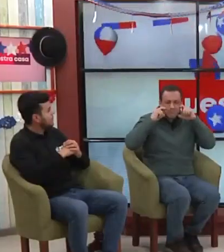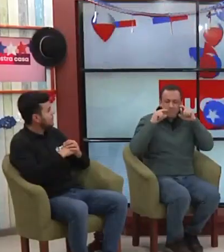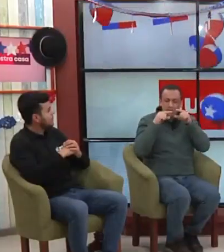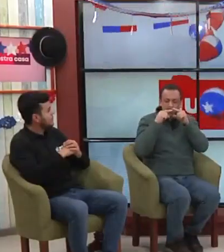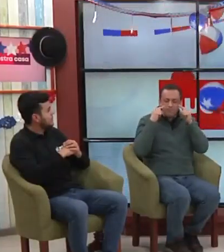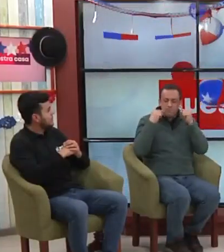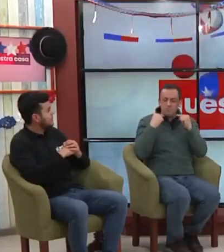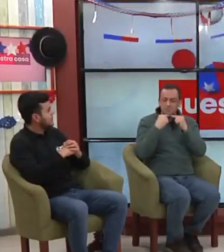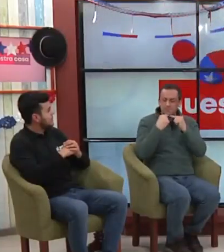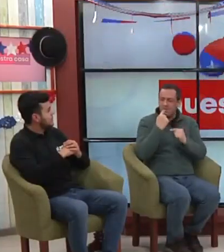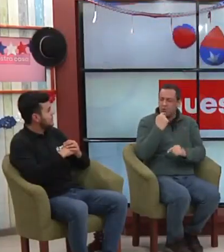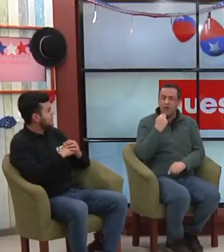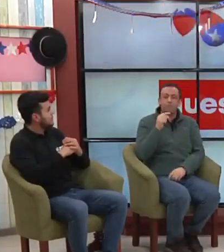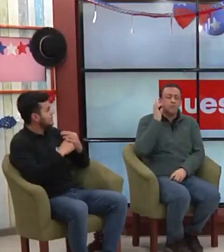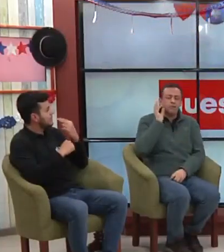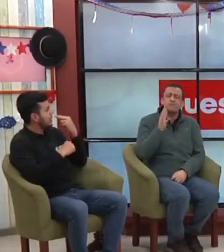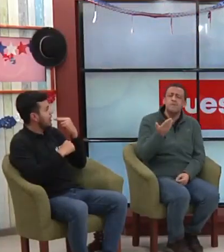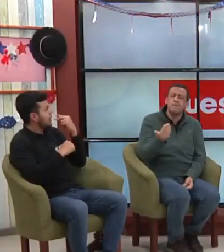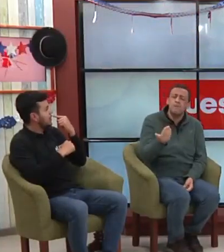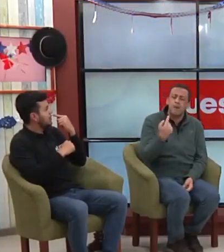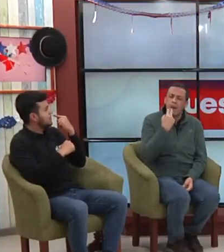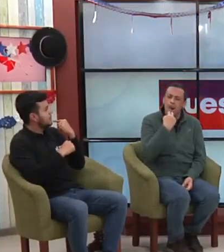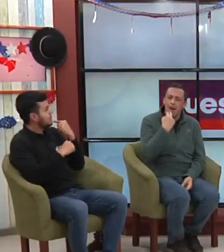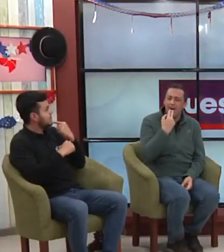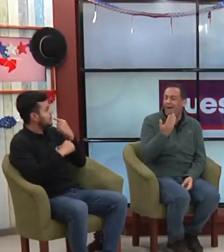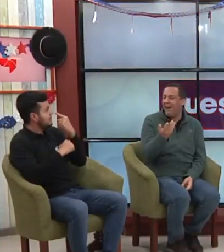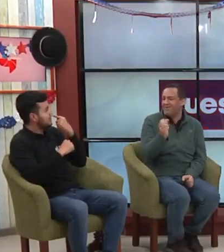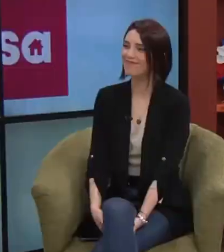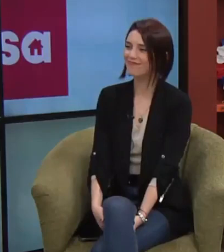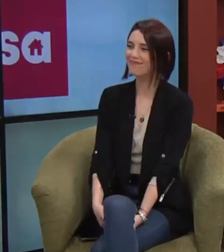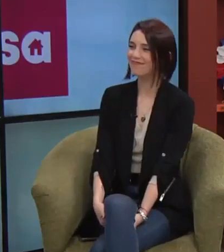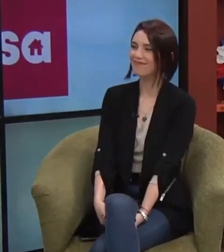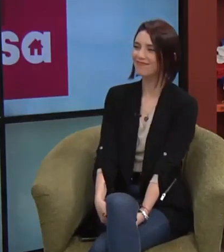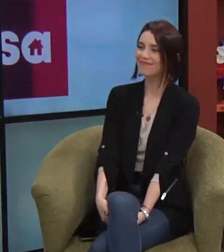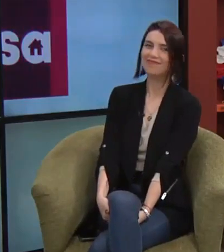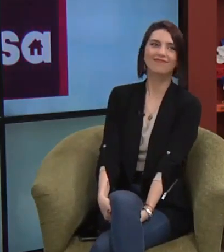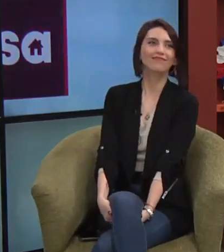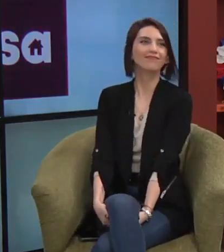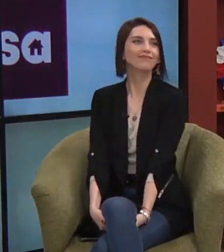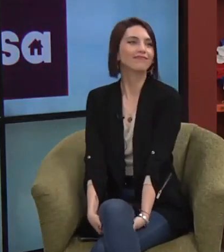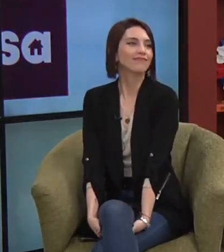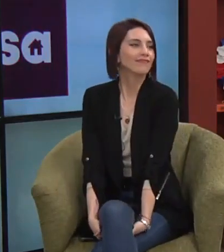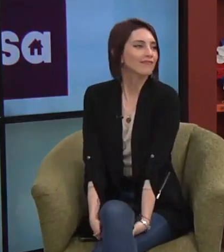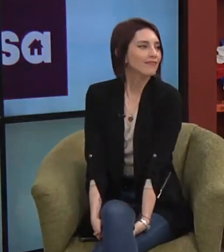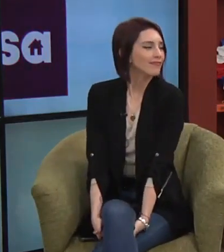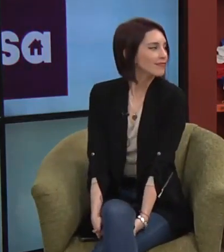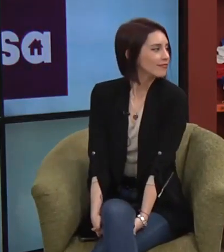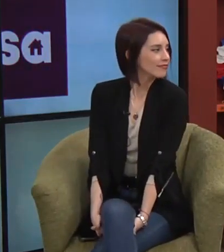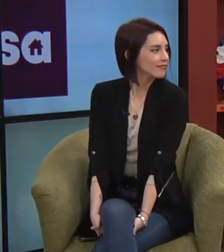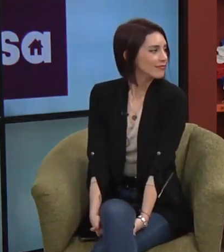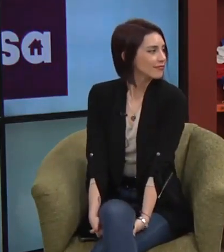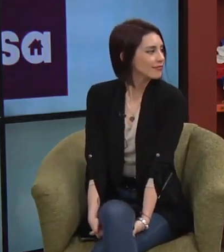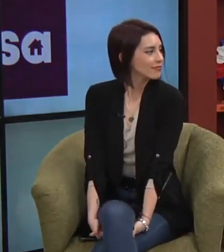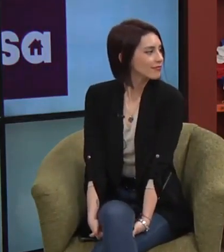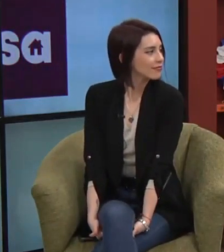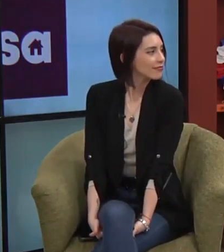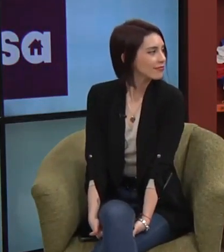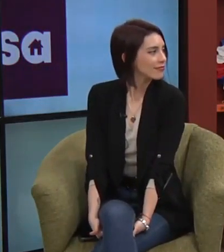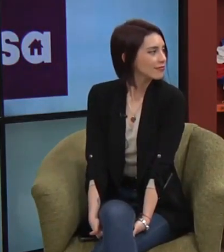y les permitía ver cómo está esa relación de ver por ejemplo para comunicarnos a lo mejor no sabemos lengua de